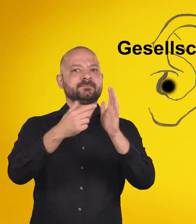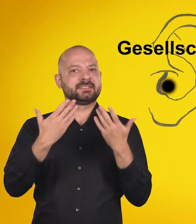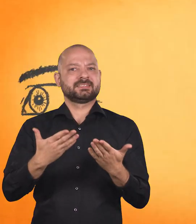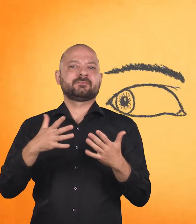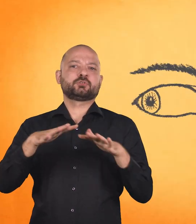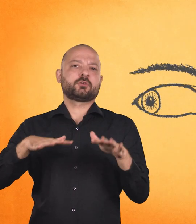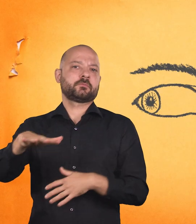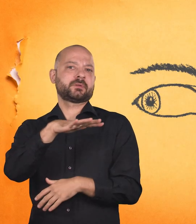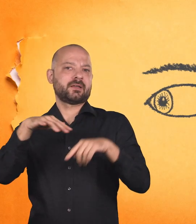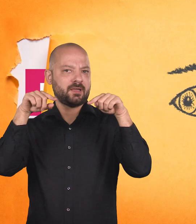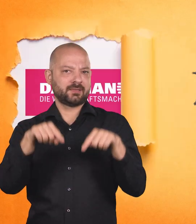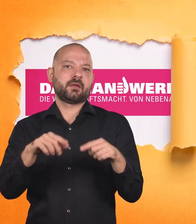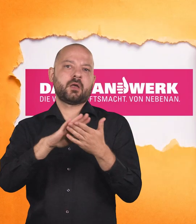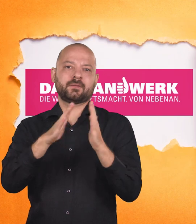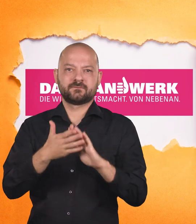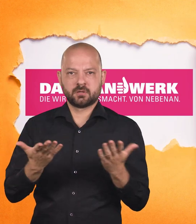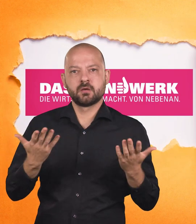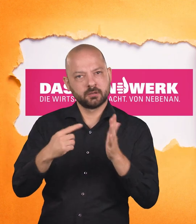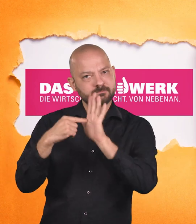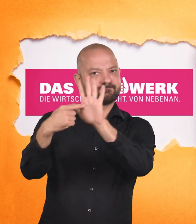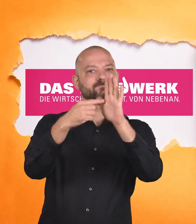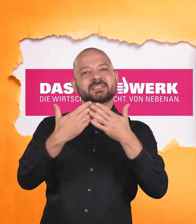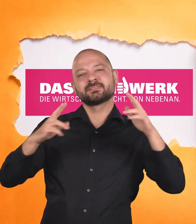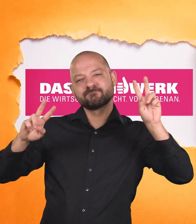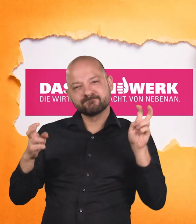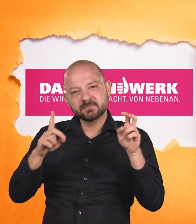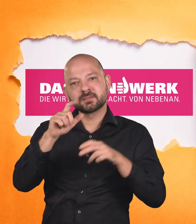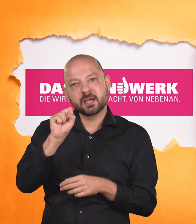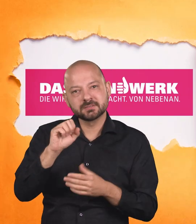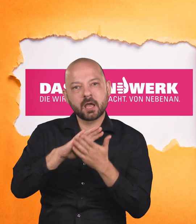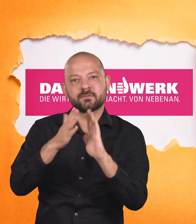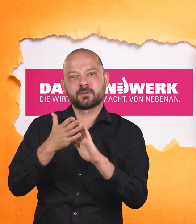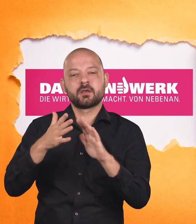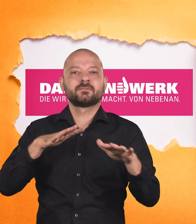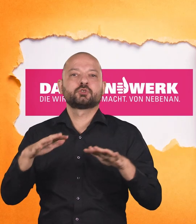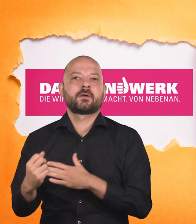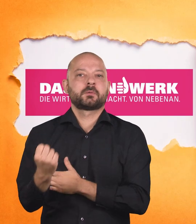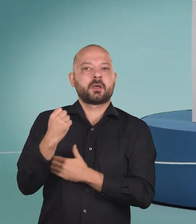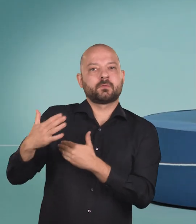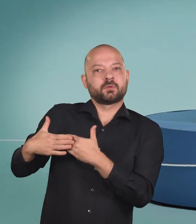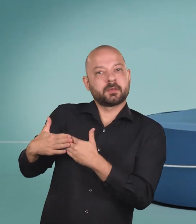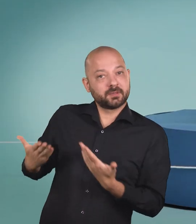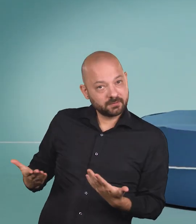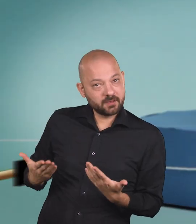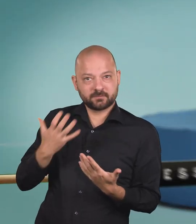und sich das Handwerk, die Wirtschaftsmacht von nebenan, als starke Marke etabliert. Wir sind